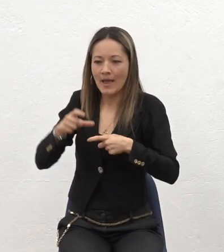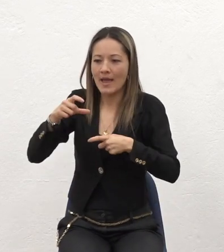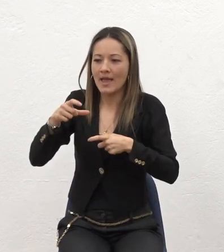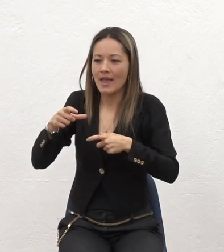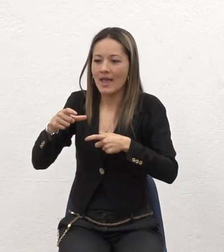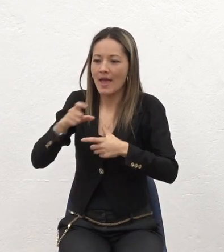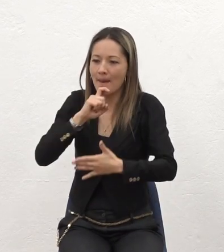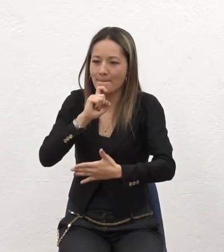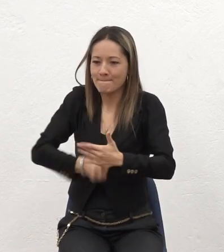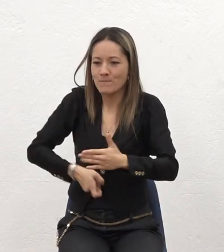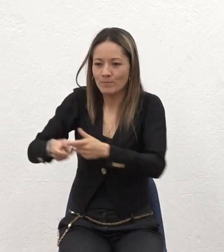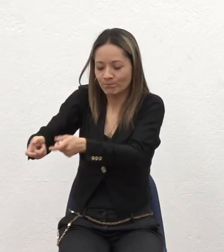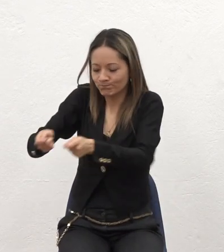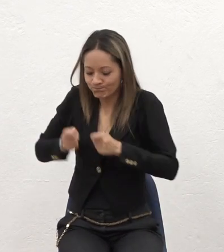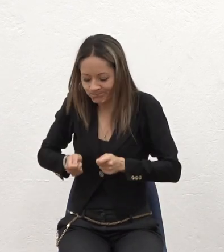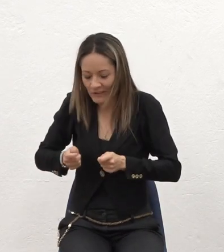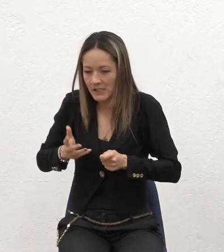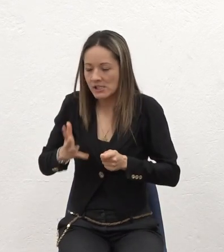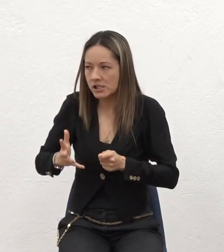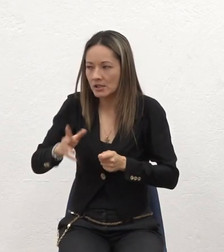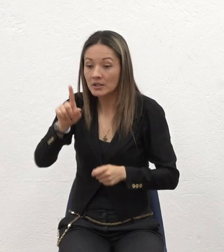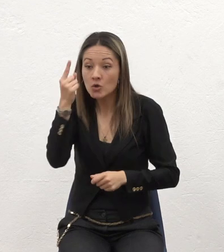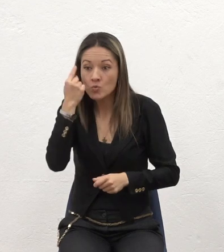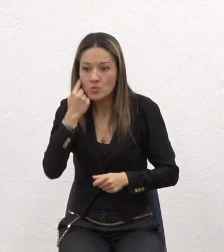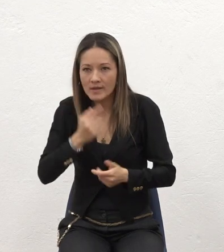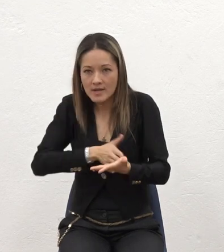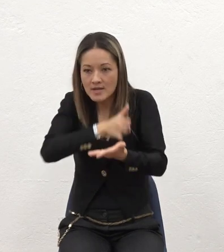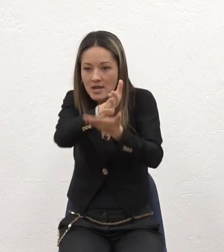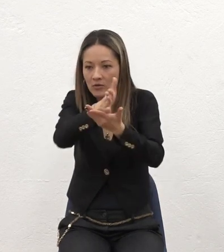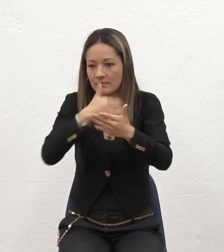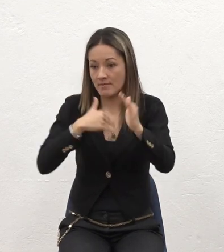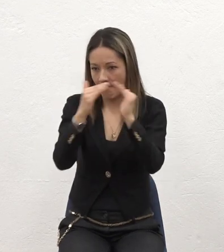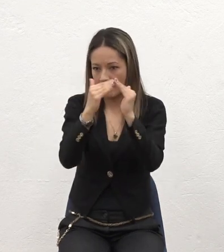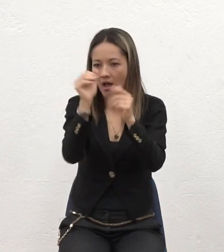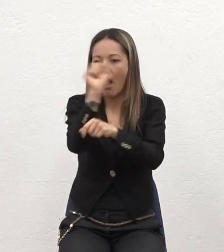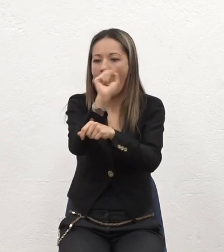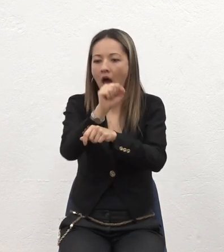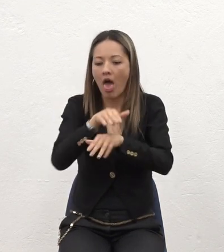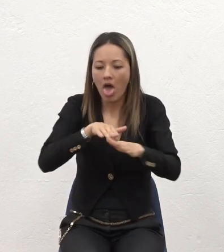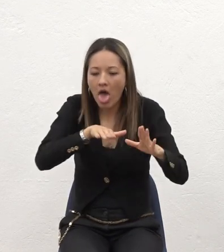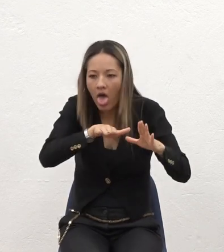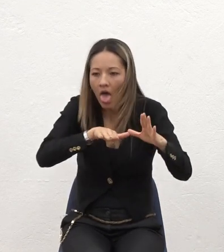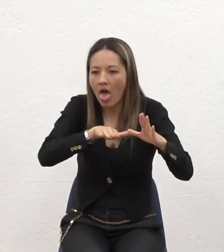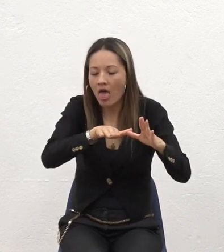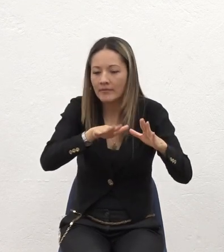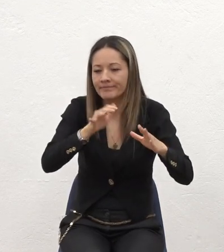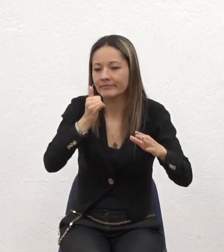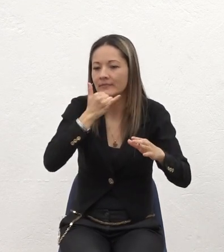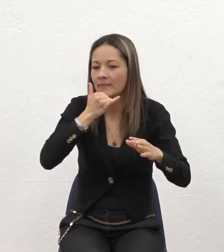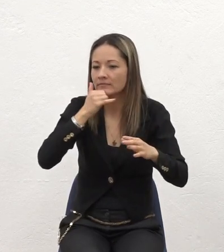Inclusive una vez Subiendo para mi casa El carro se varó Y la grúa Que me recogió También se varó